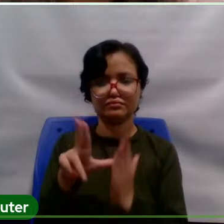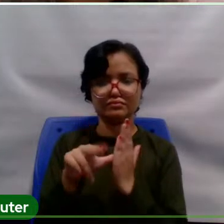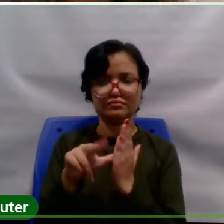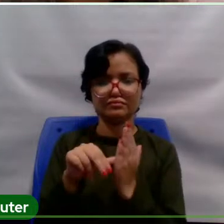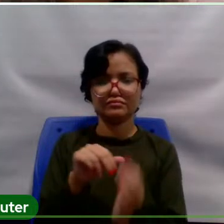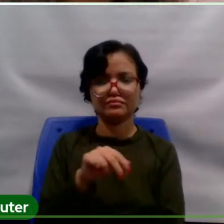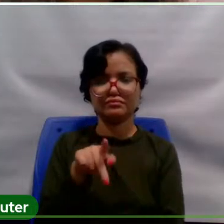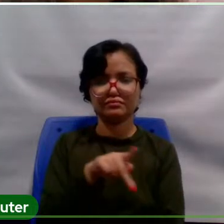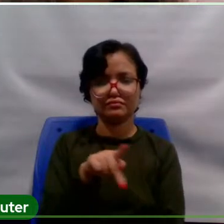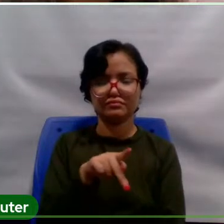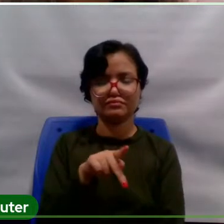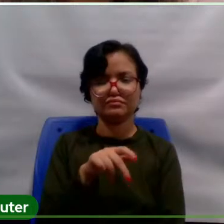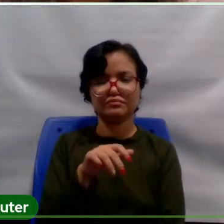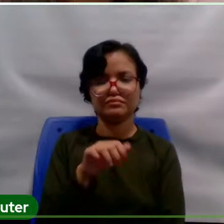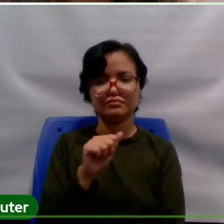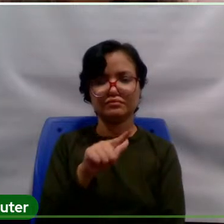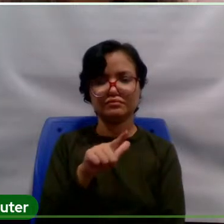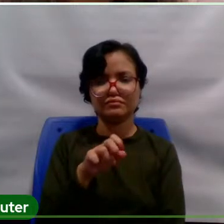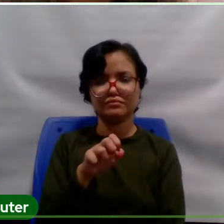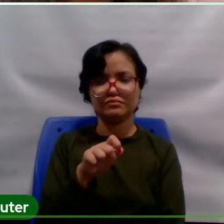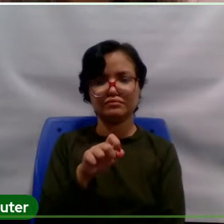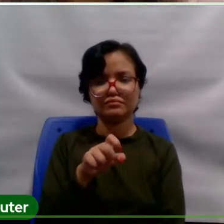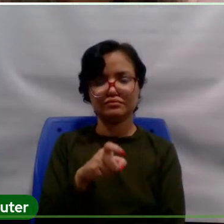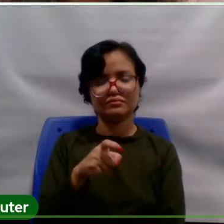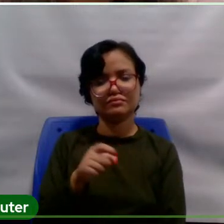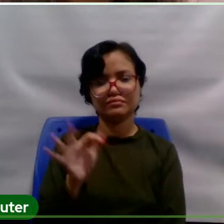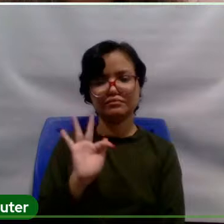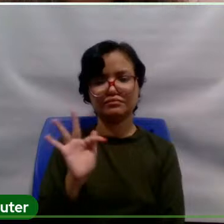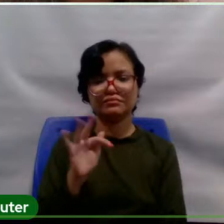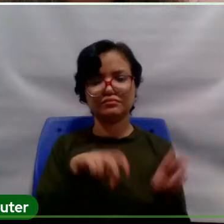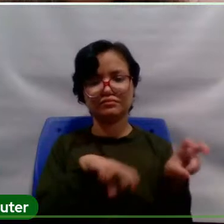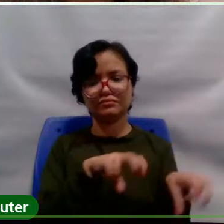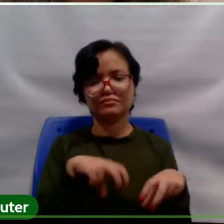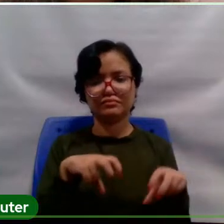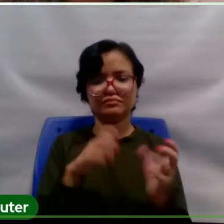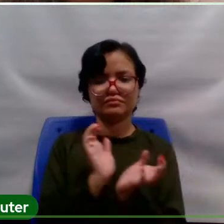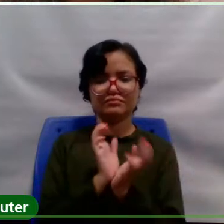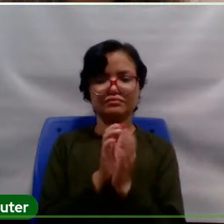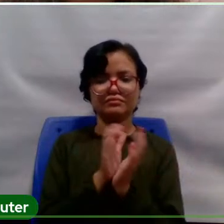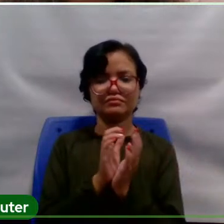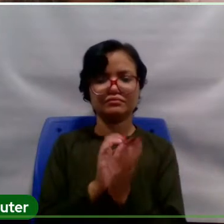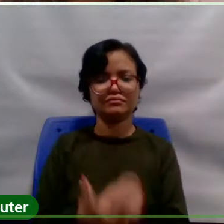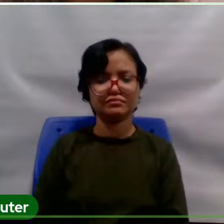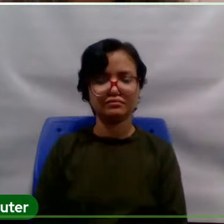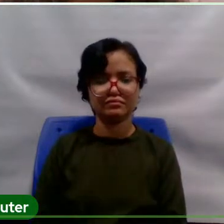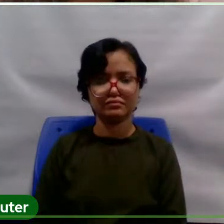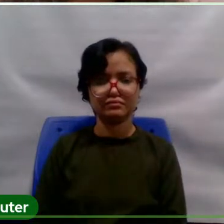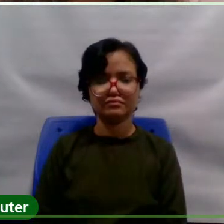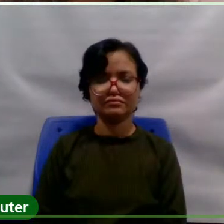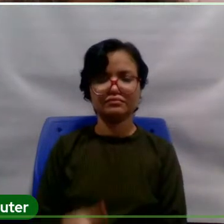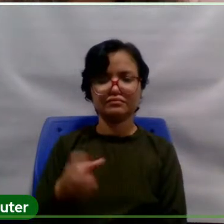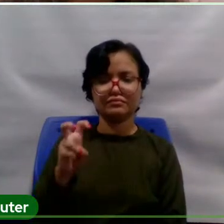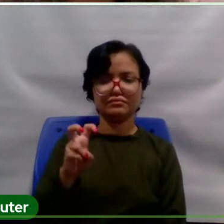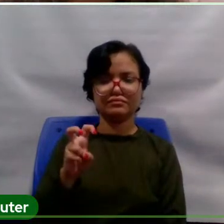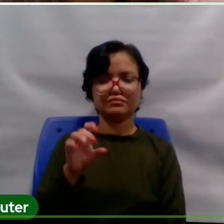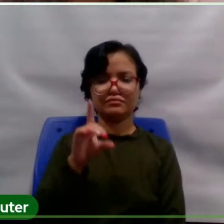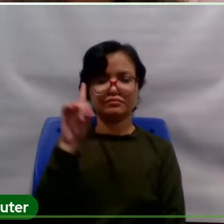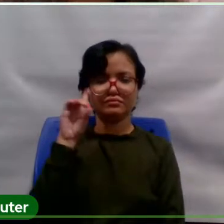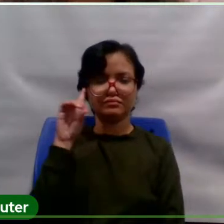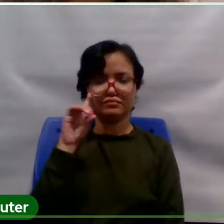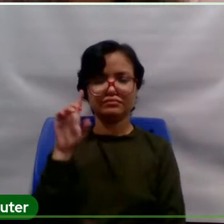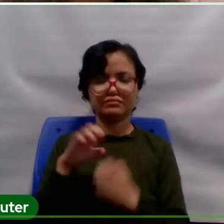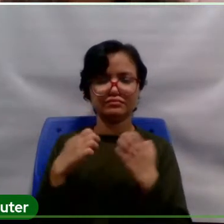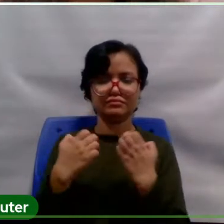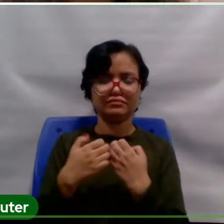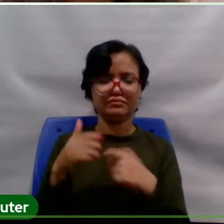Rural do Pernambuco, que certamente, né? Durante esses cinco dias, né? De evento, irão contribuir nas